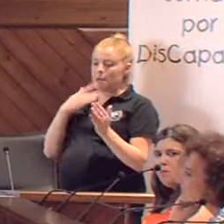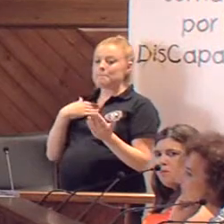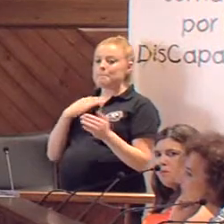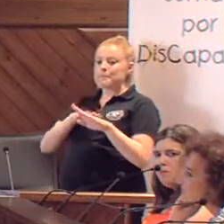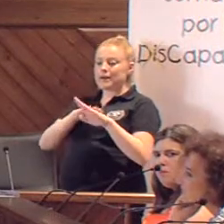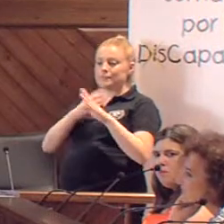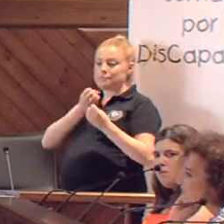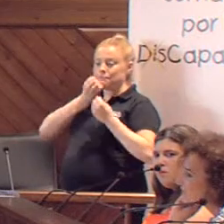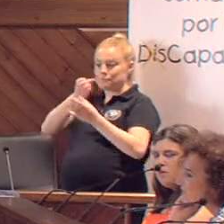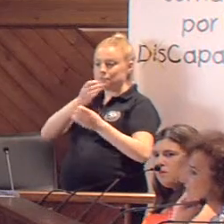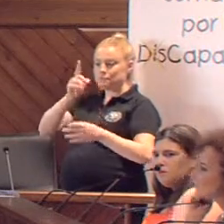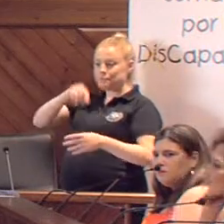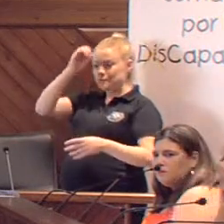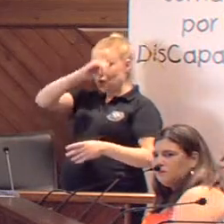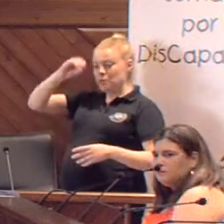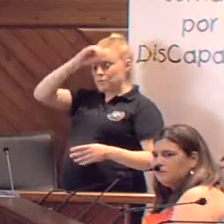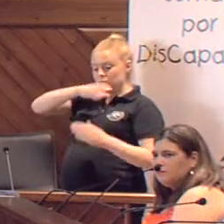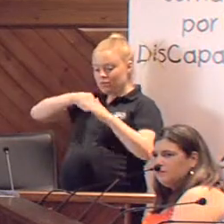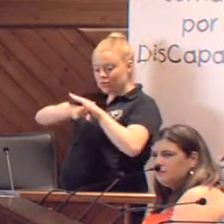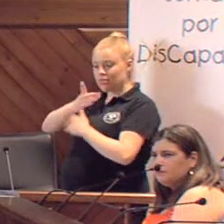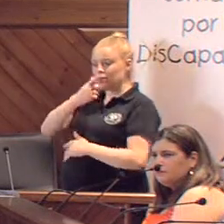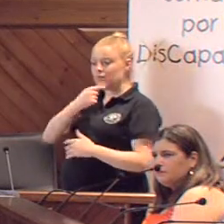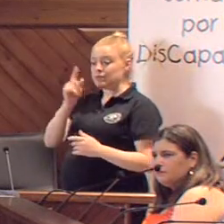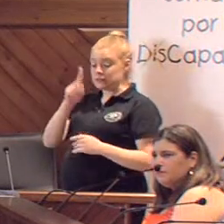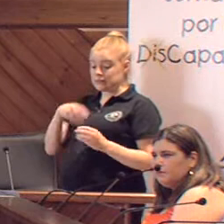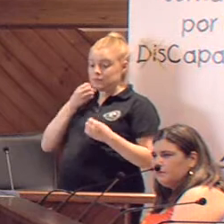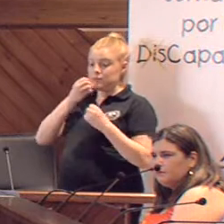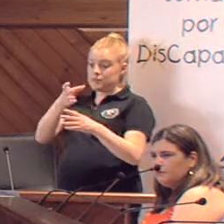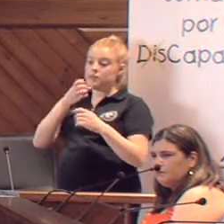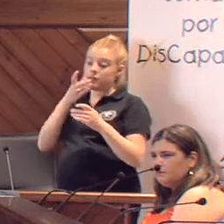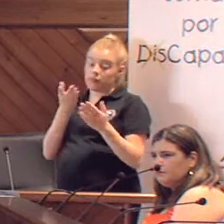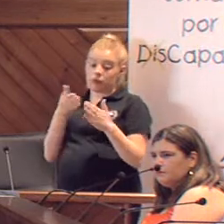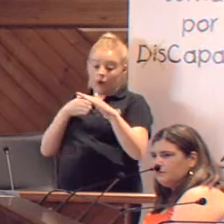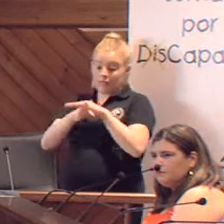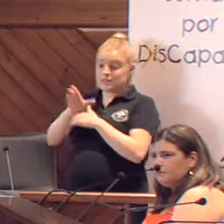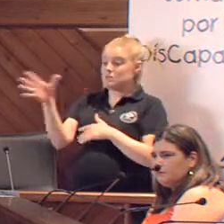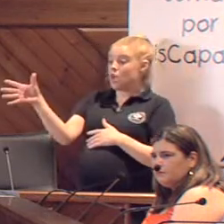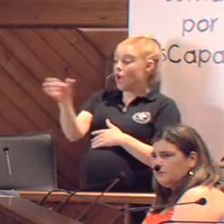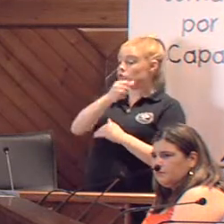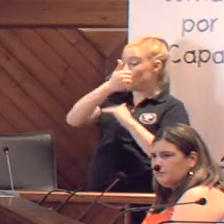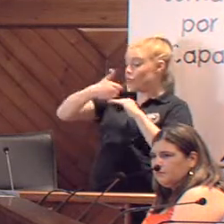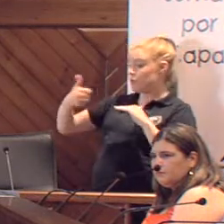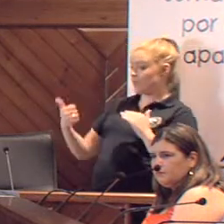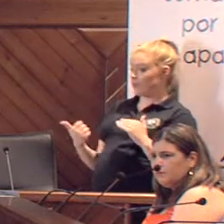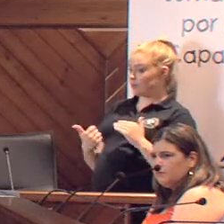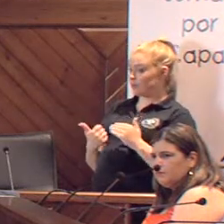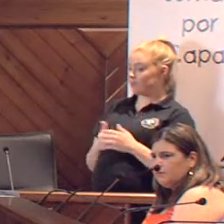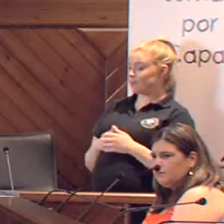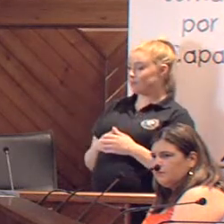información y opinión. Así, esta información sería accesible como al resto de ciudadanos.